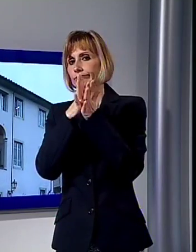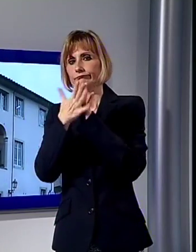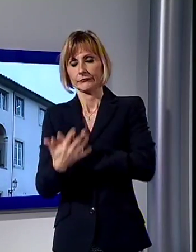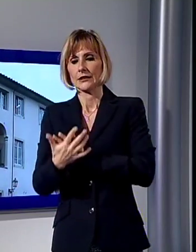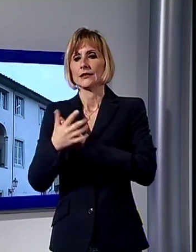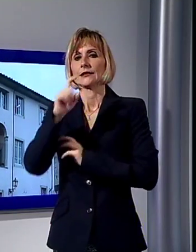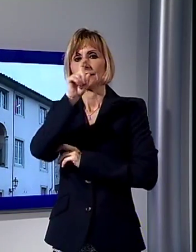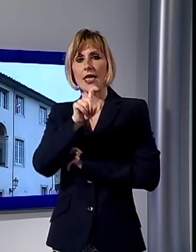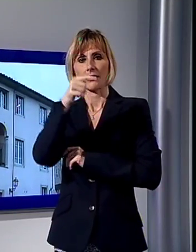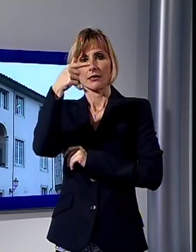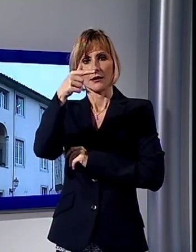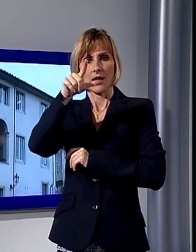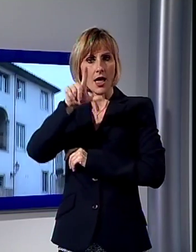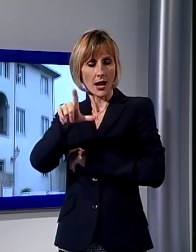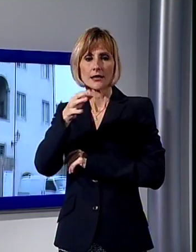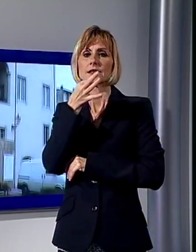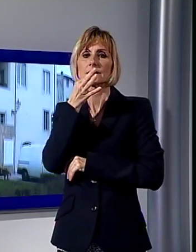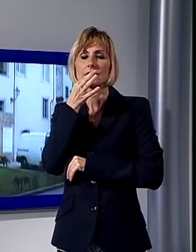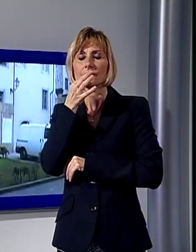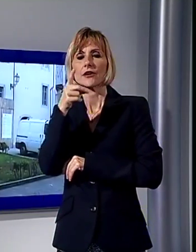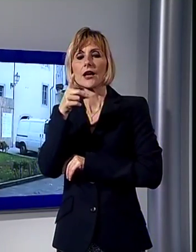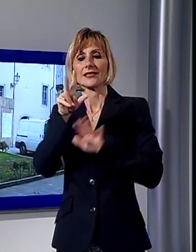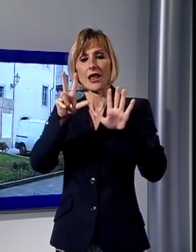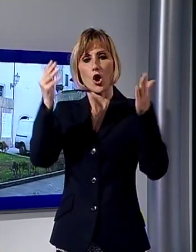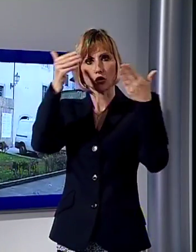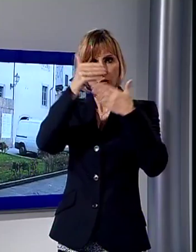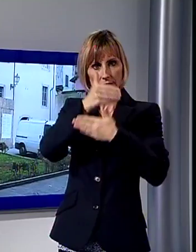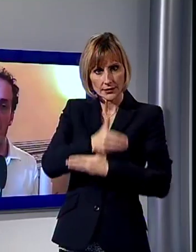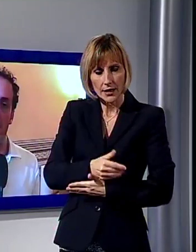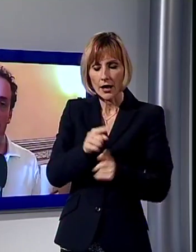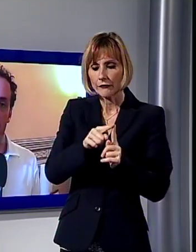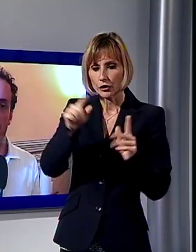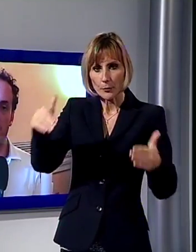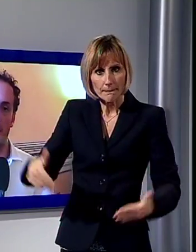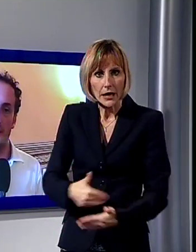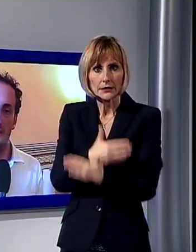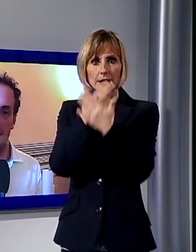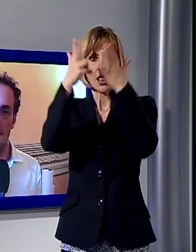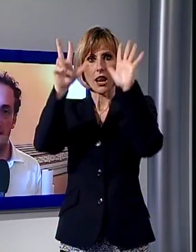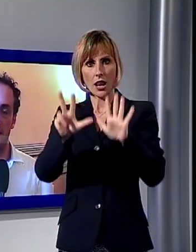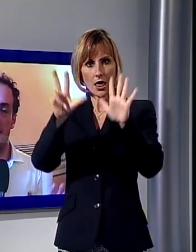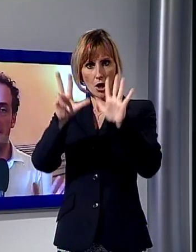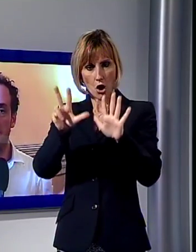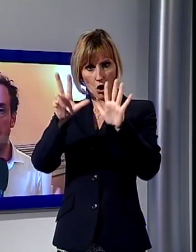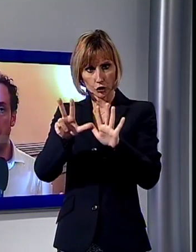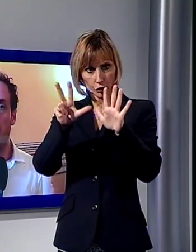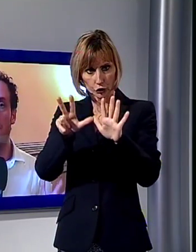ZTL, cioè una formula che dalle 8 di sera alle 8 di mattina consente ovviamente di viversi con un